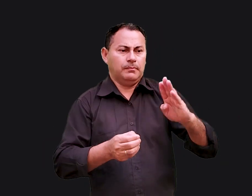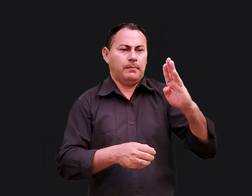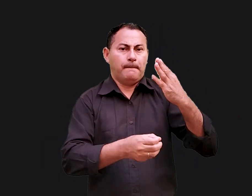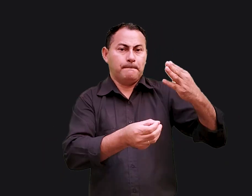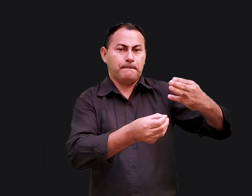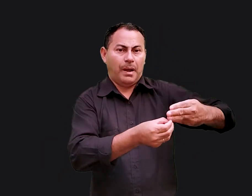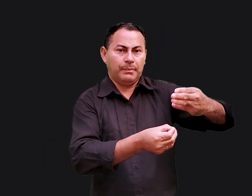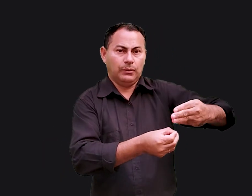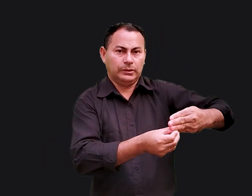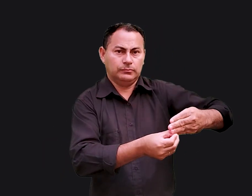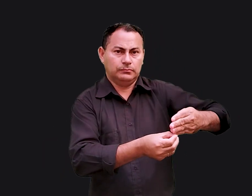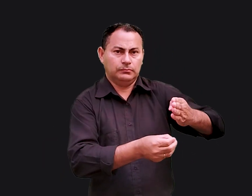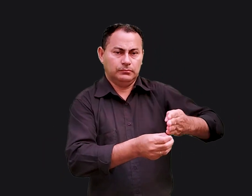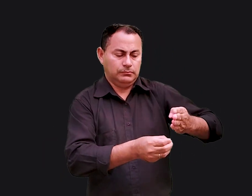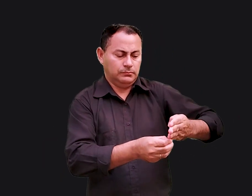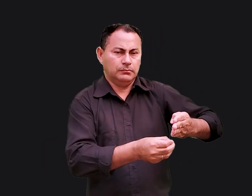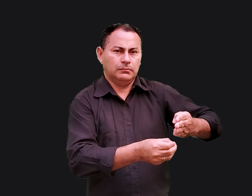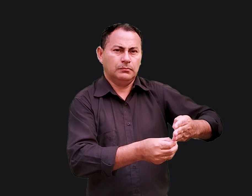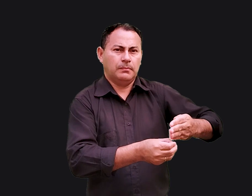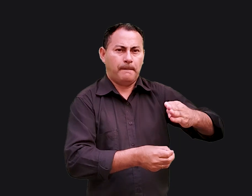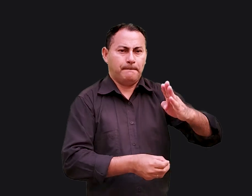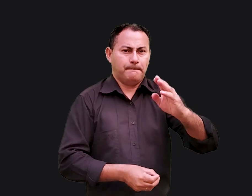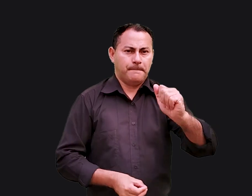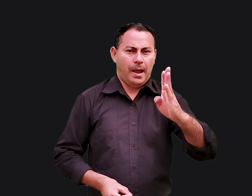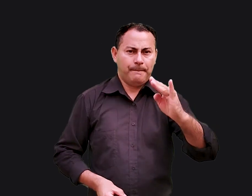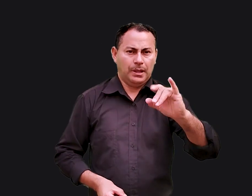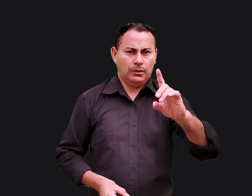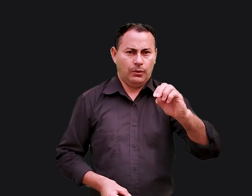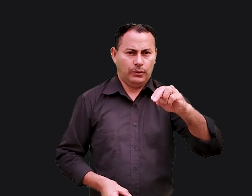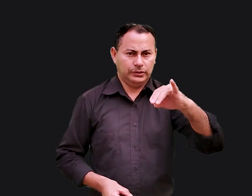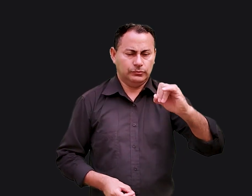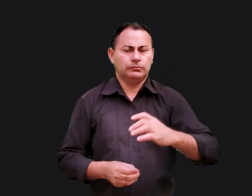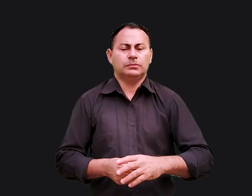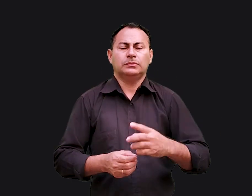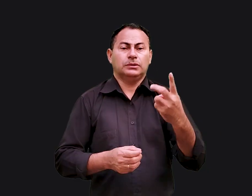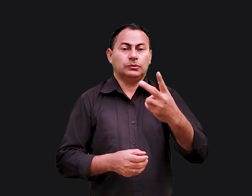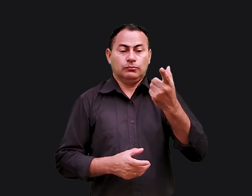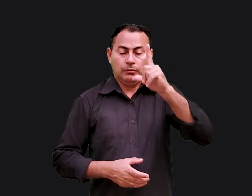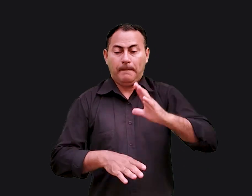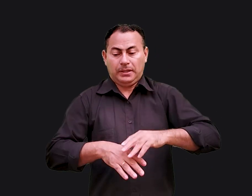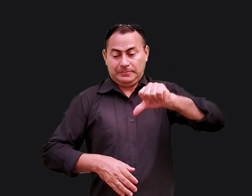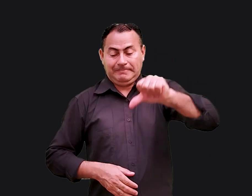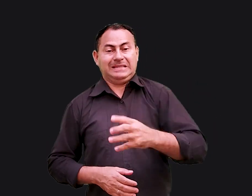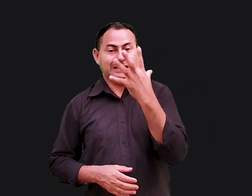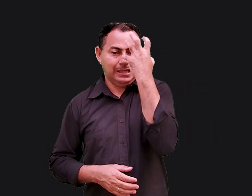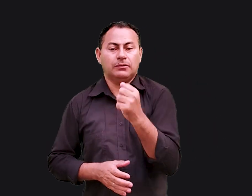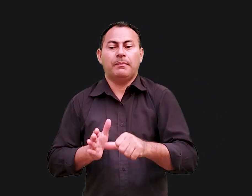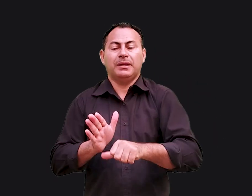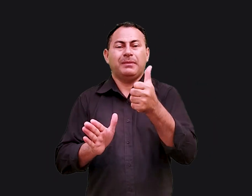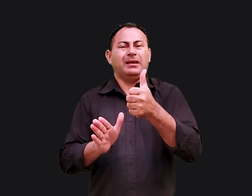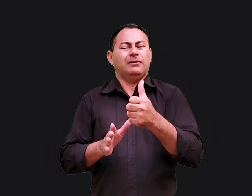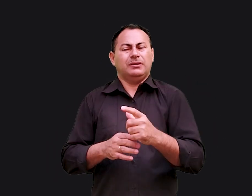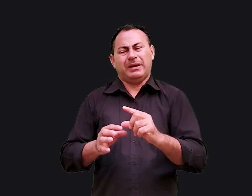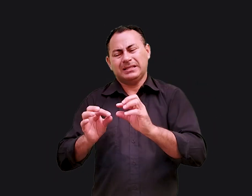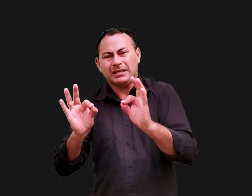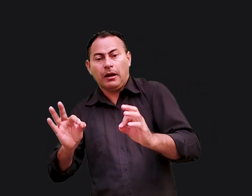levaram muitos judeus cativos para a Babilônia. Essa segunda conquista foi mais severa do que a primeira.